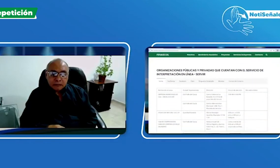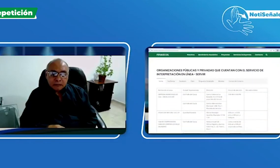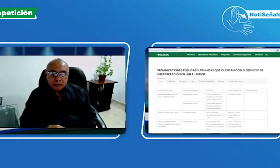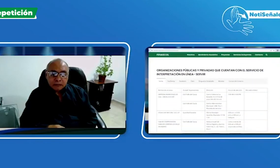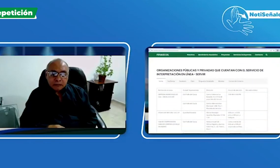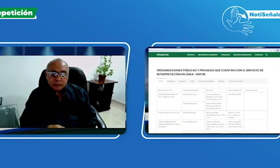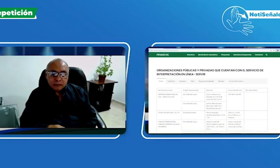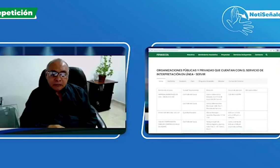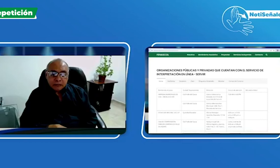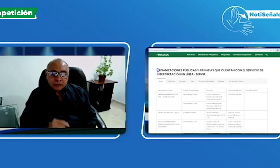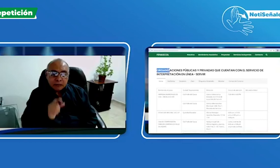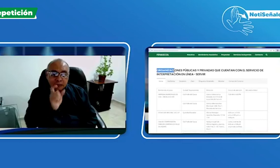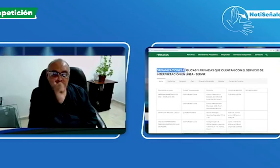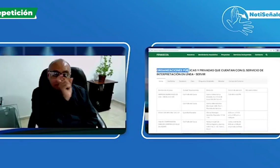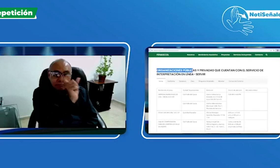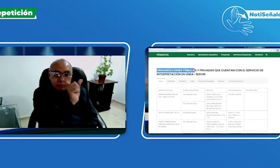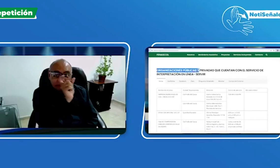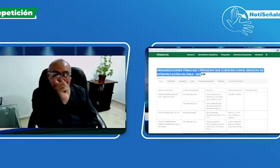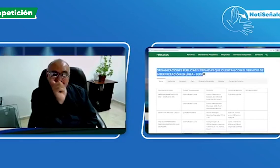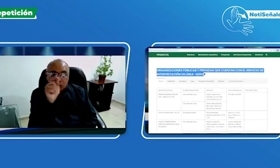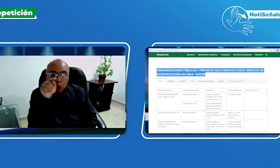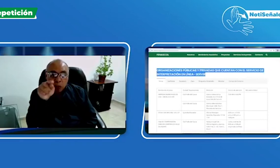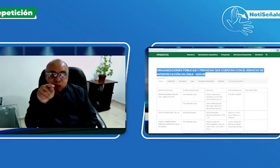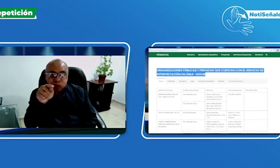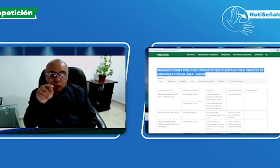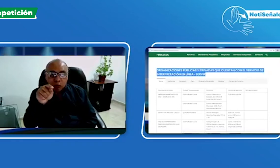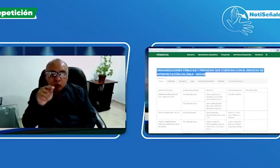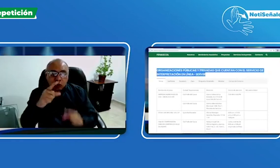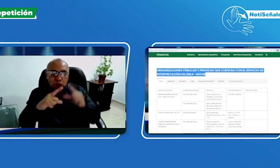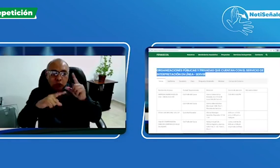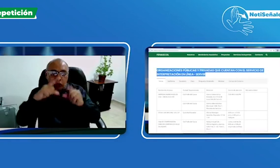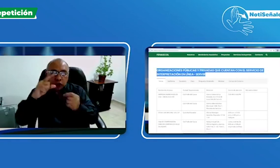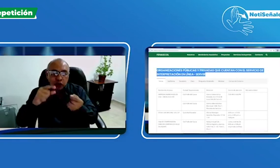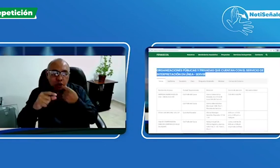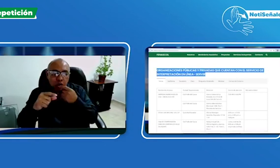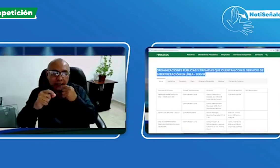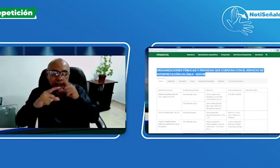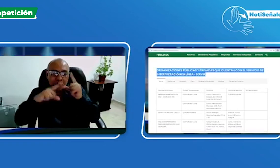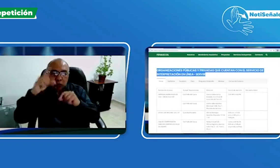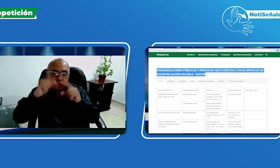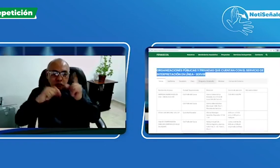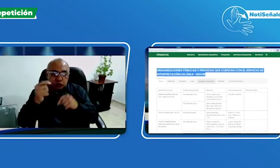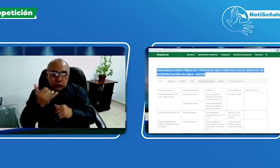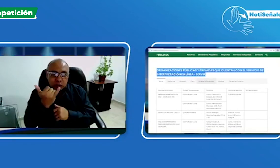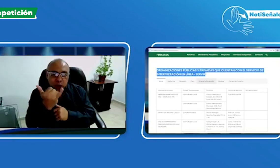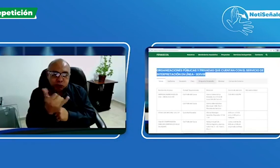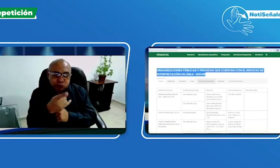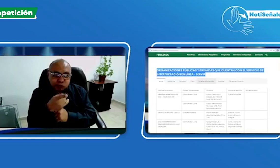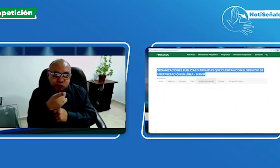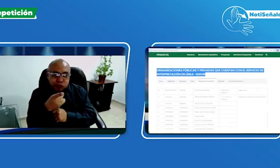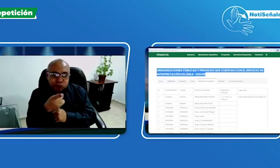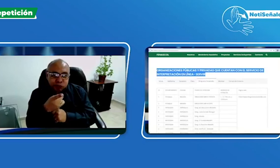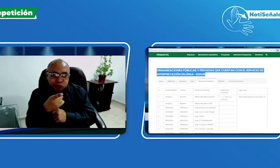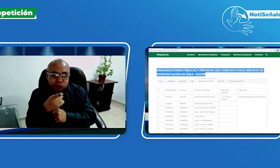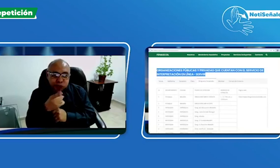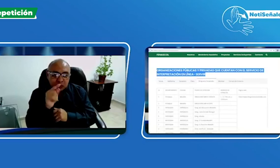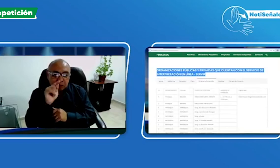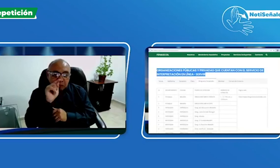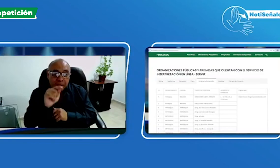y en cada una de estas columnas pues encontrarán la información por